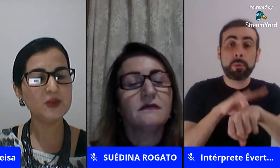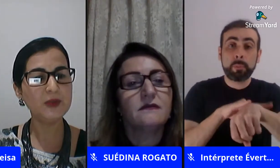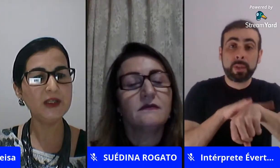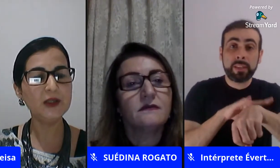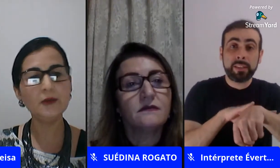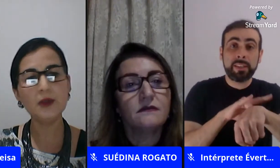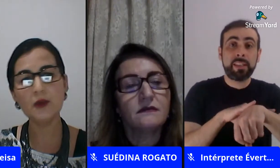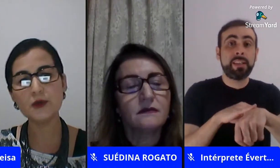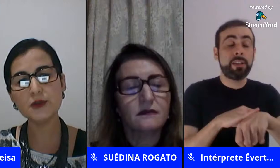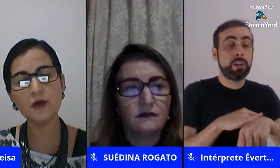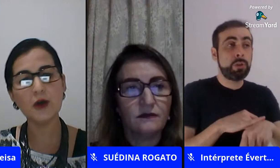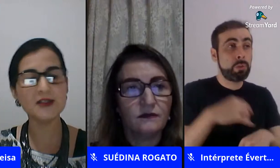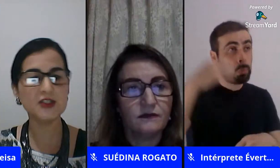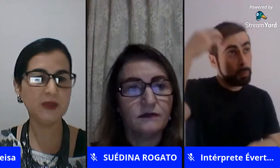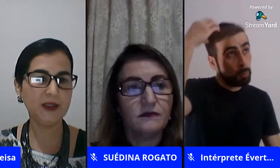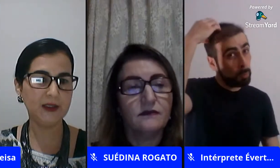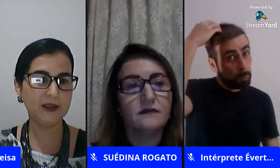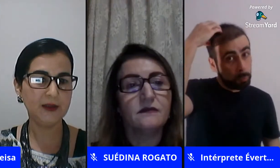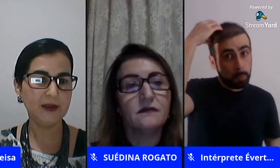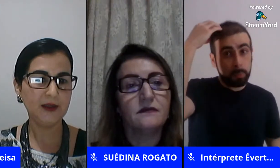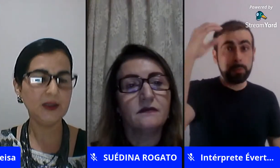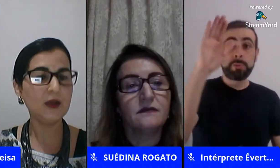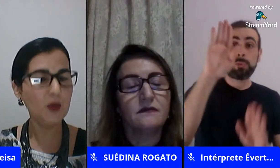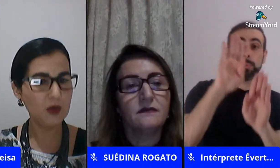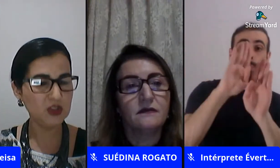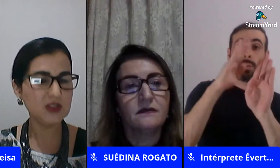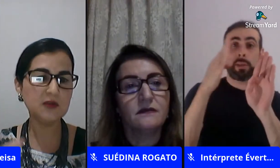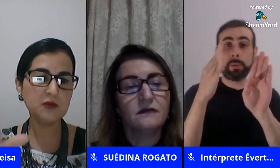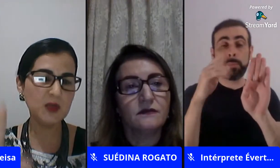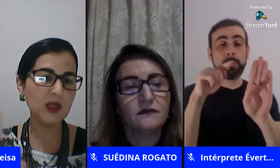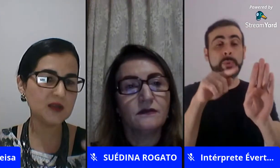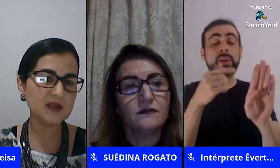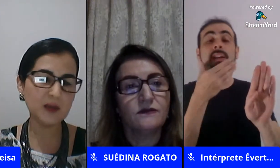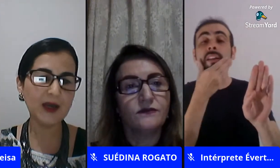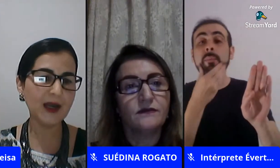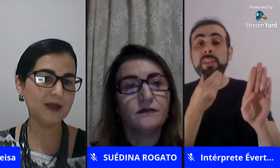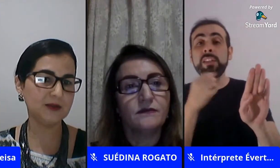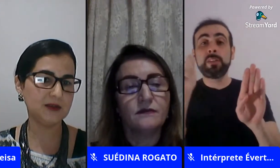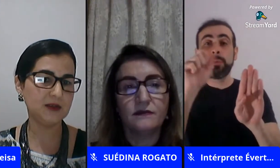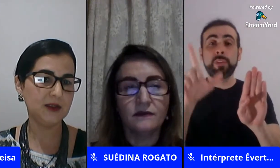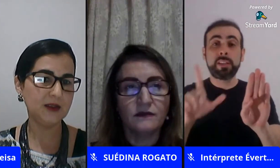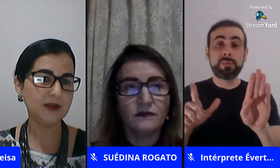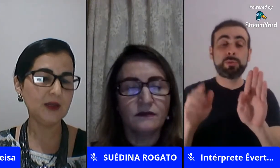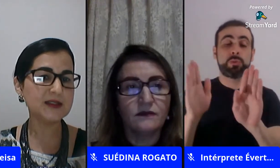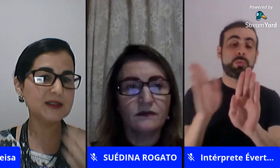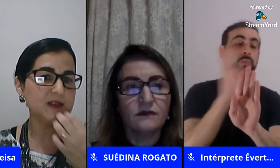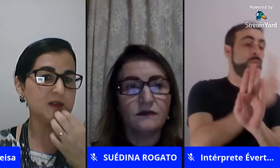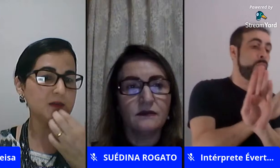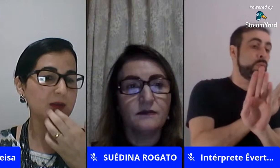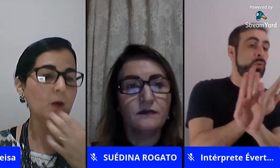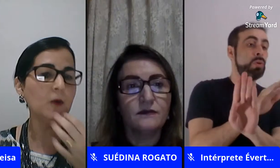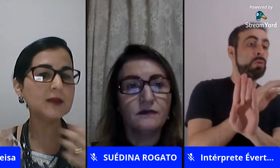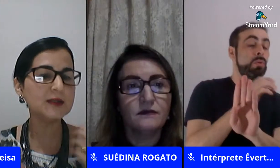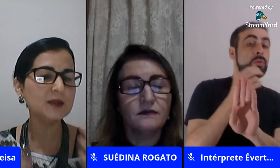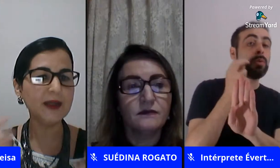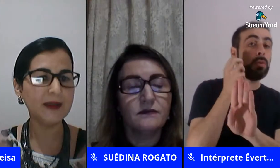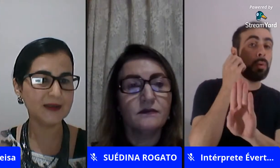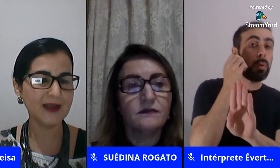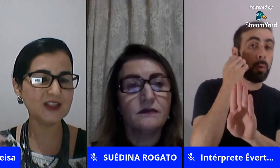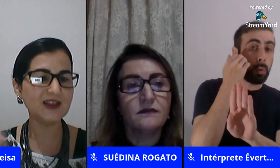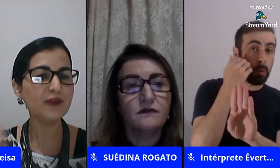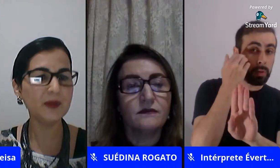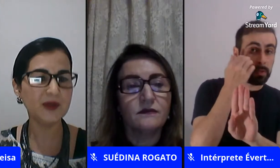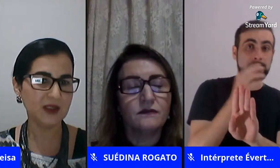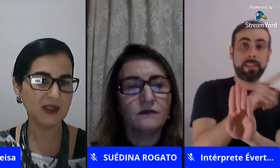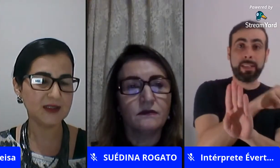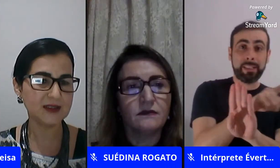de menino e o urso rosa de menina e como eu disse os brinquedos separados então assim isso inculca também